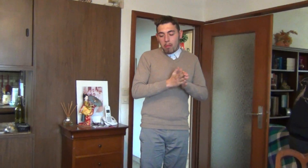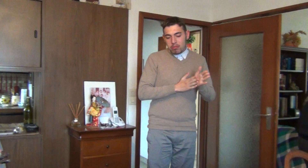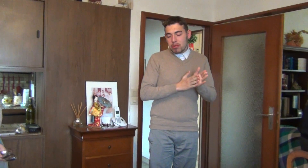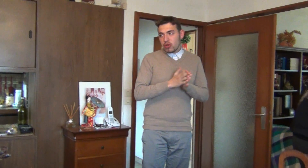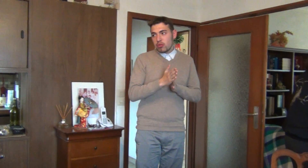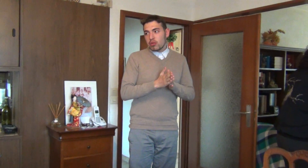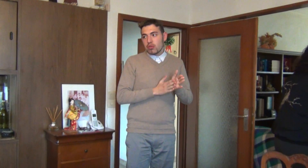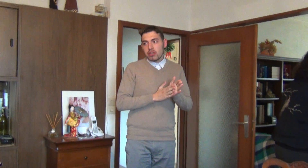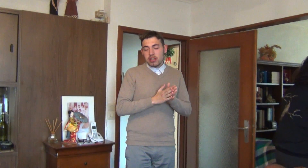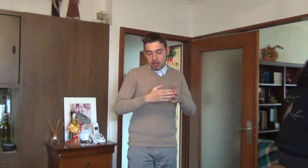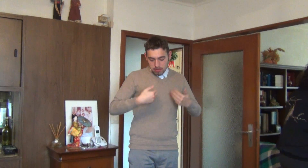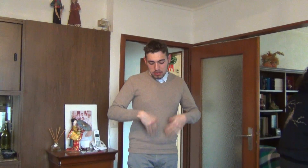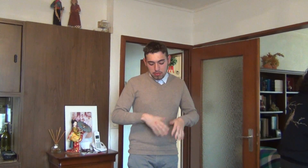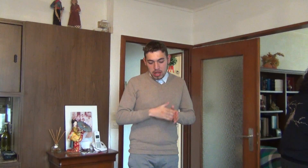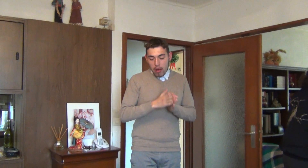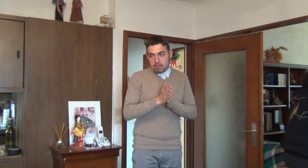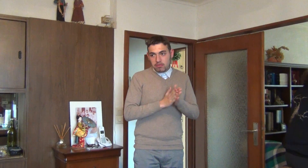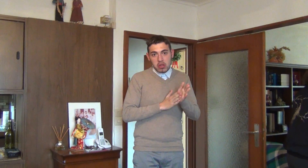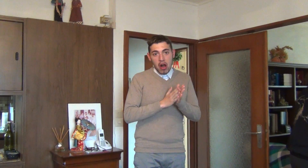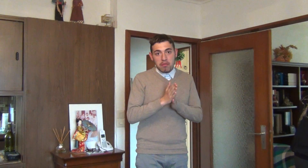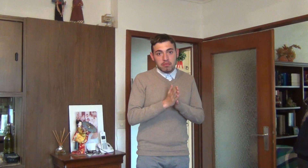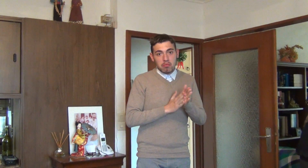Maman dit que je suis trop stricte Pas du tout, tu es ravissant